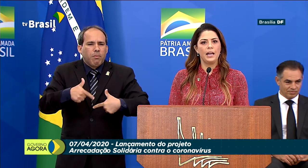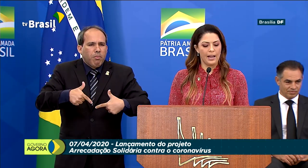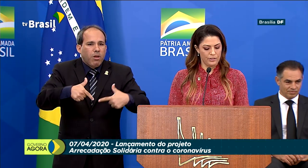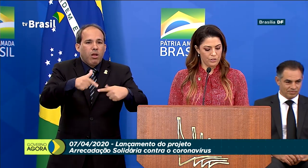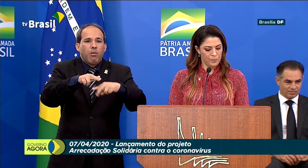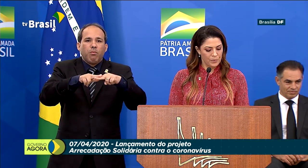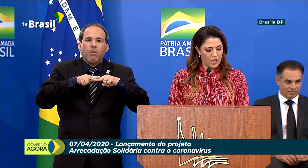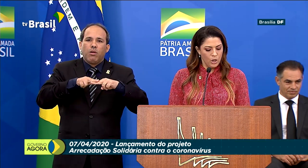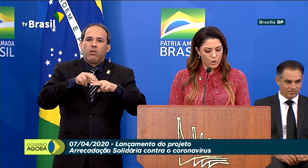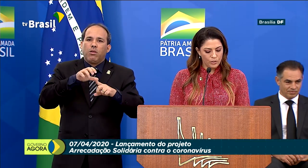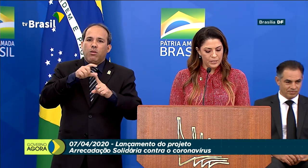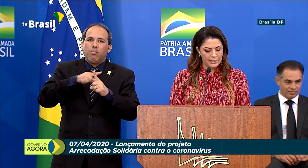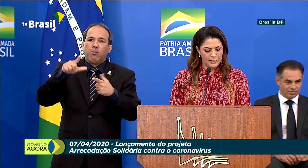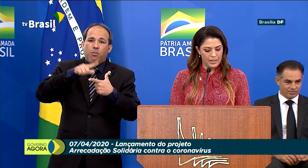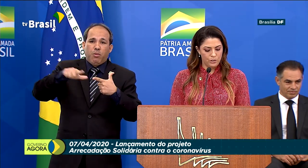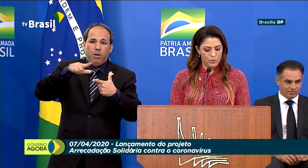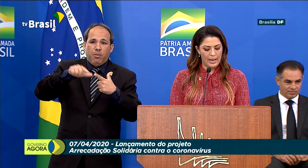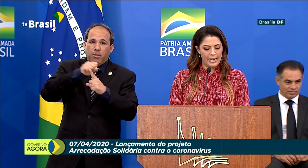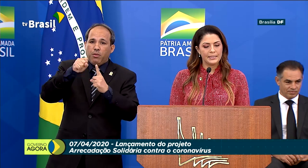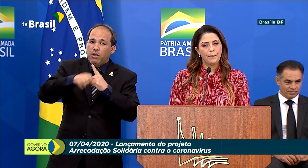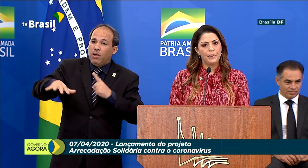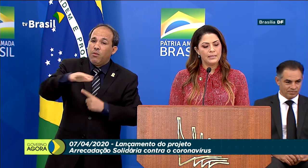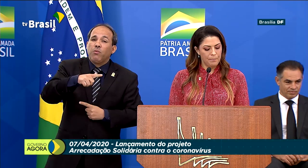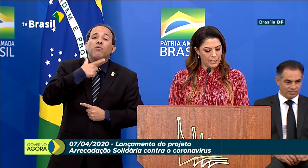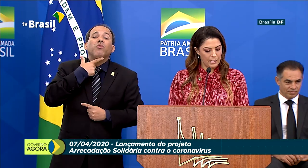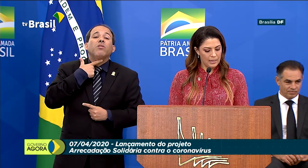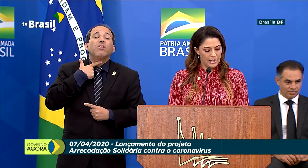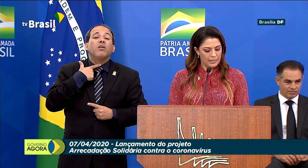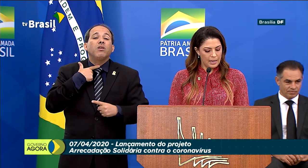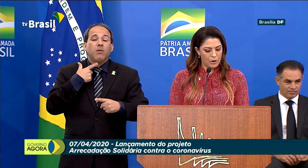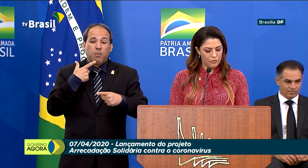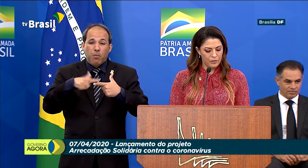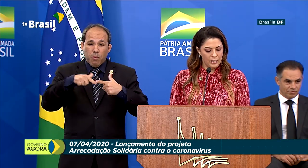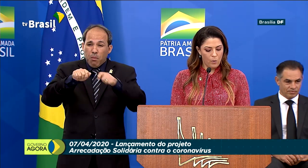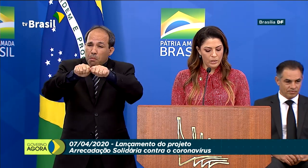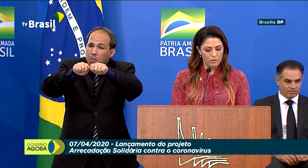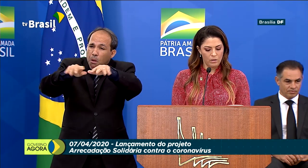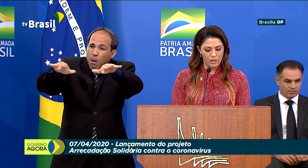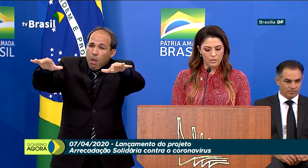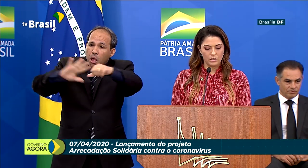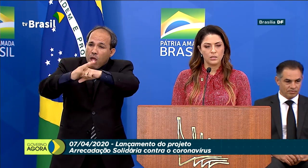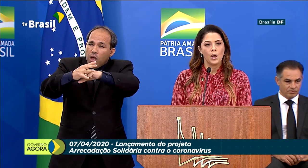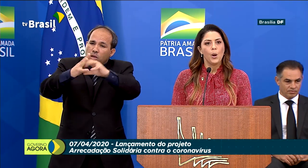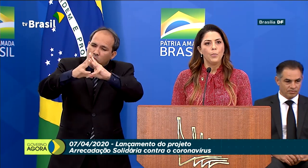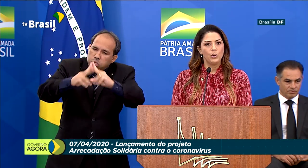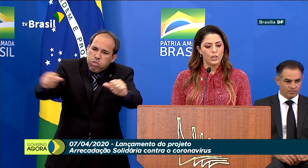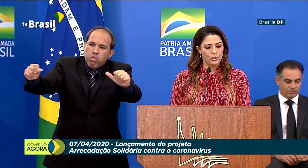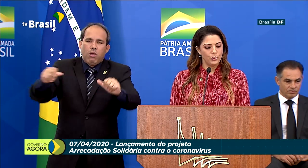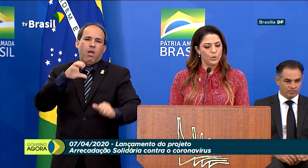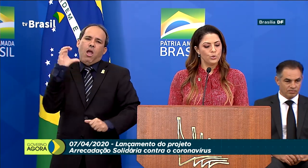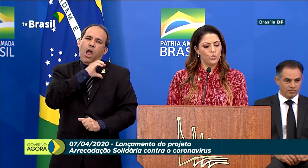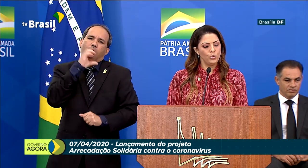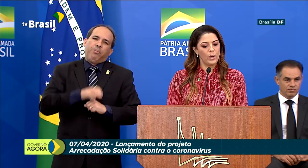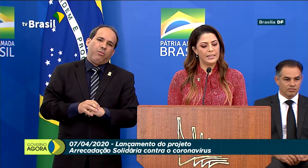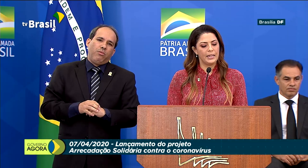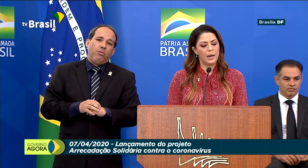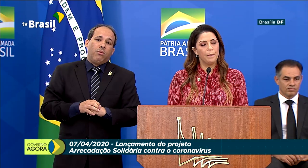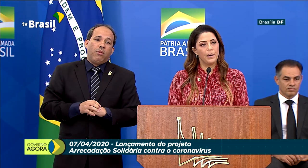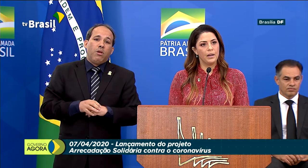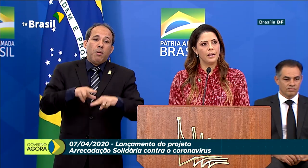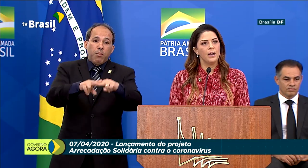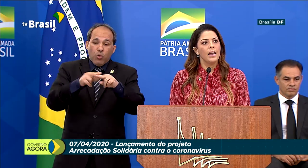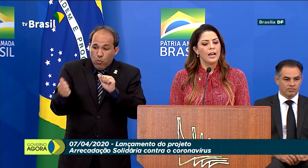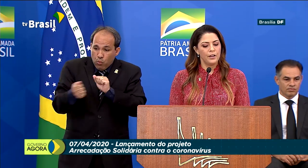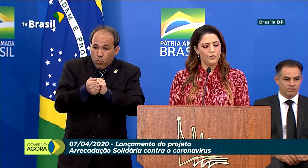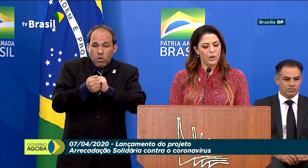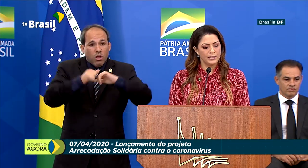causas sociais. Nosso desejo é que essa pandemia tenha o fim quanto antes. Por isso, junto a essa